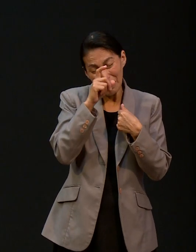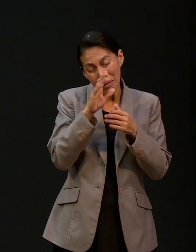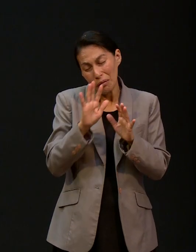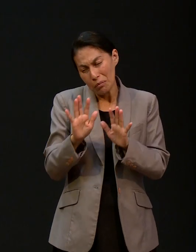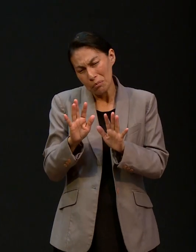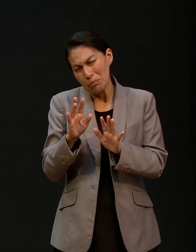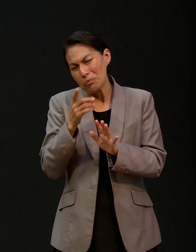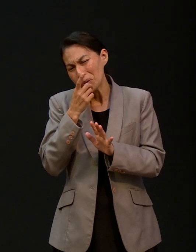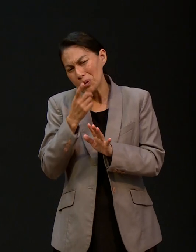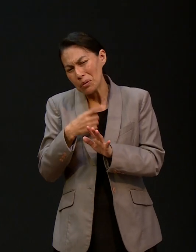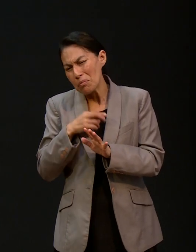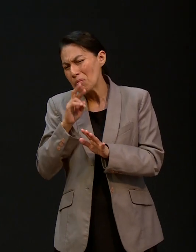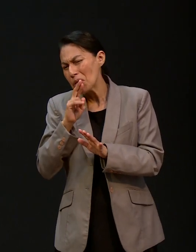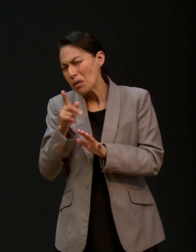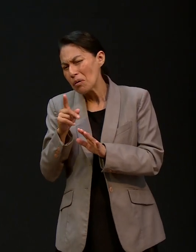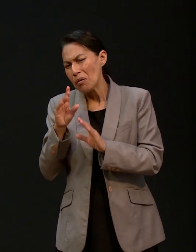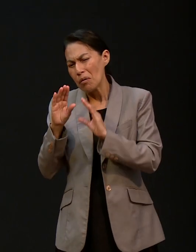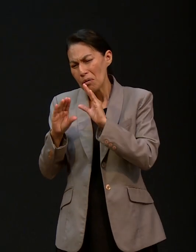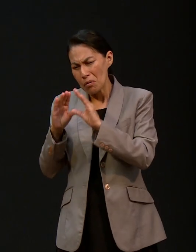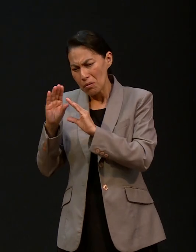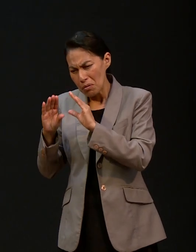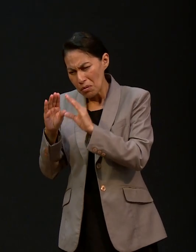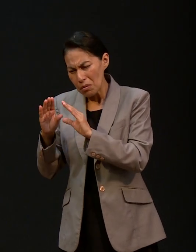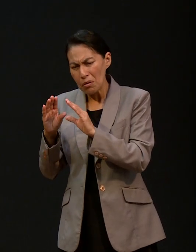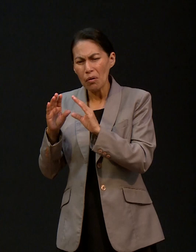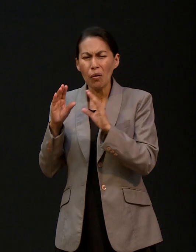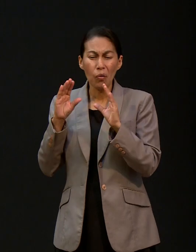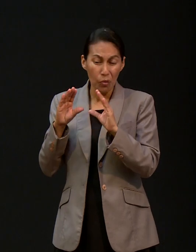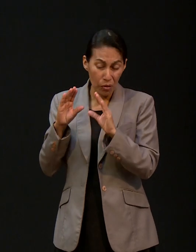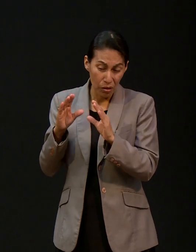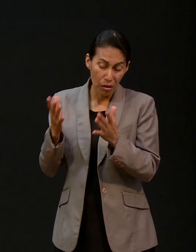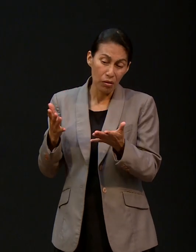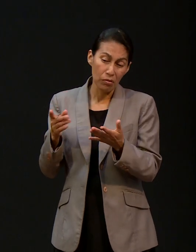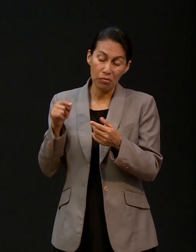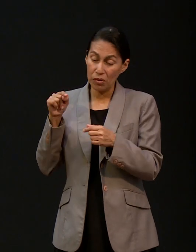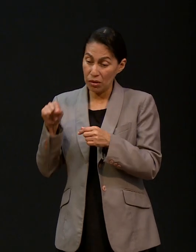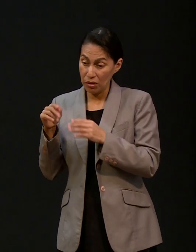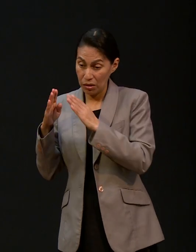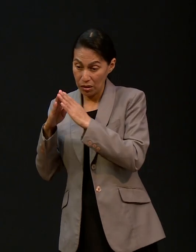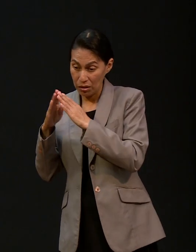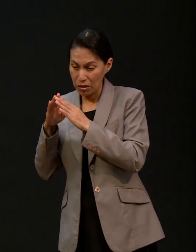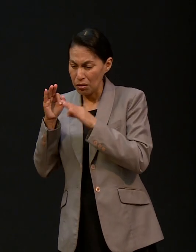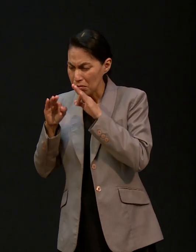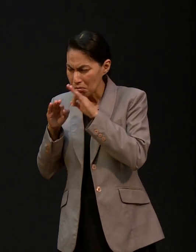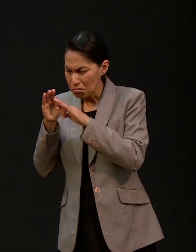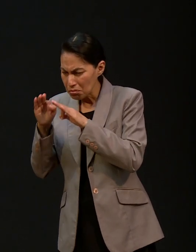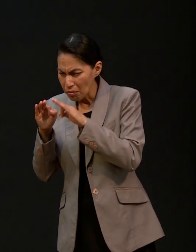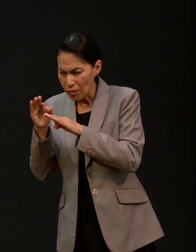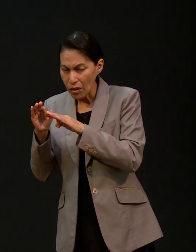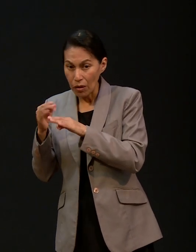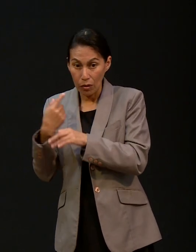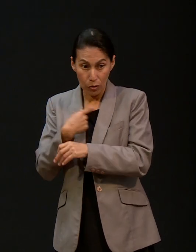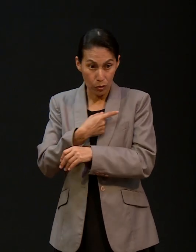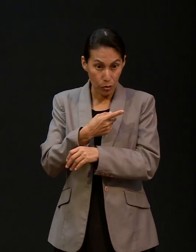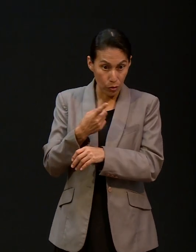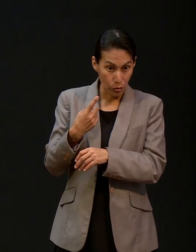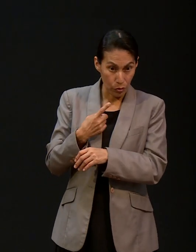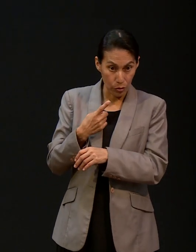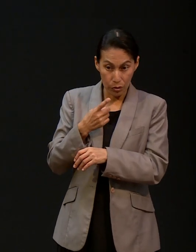tenerlo en casa nos iban a dar cuidados paliativos. Nunca le dijimos a mi papá la